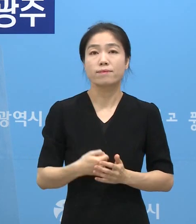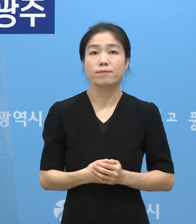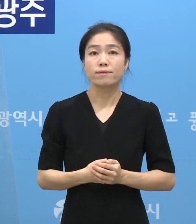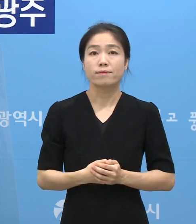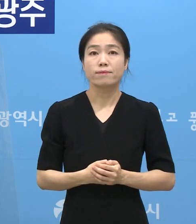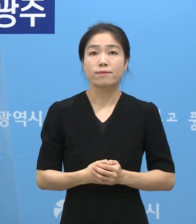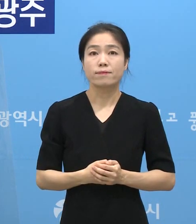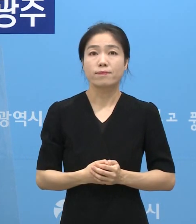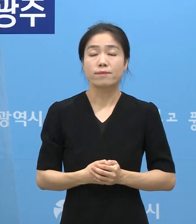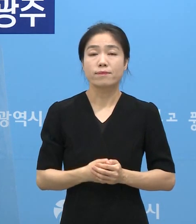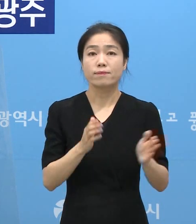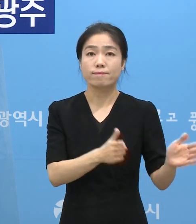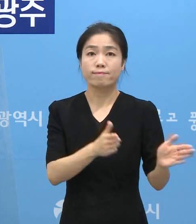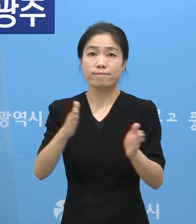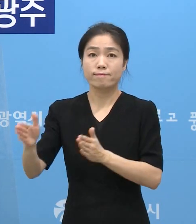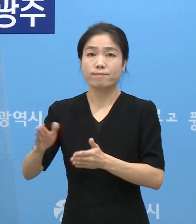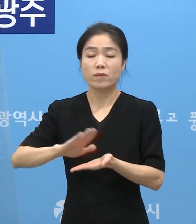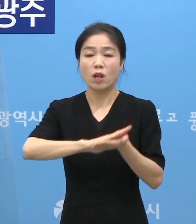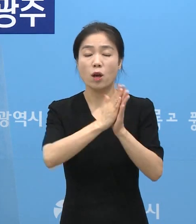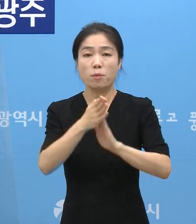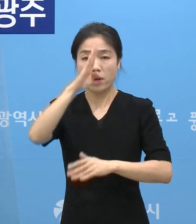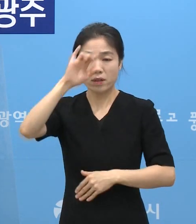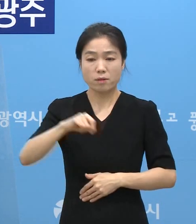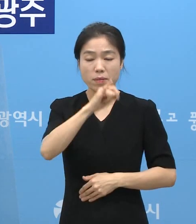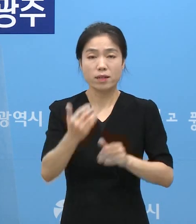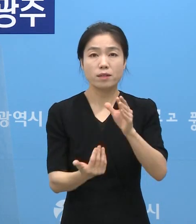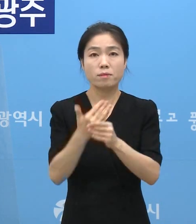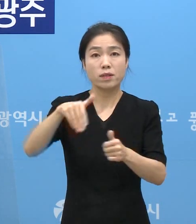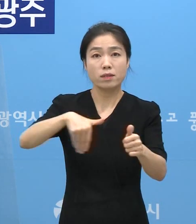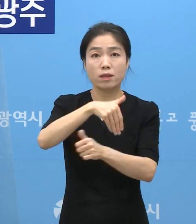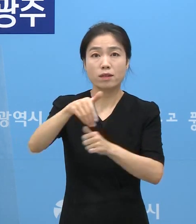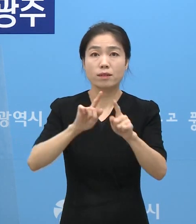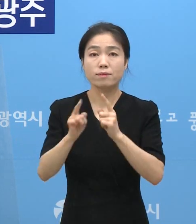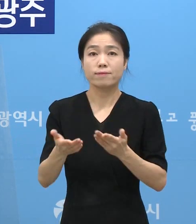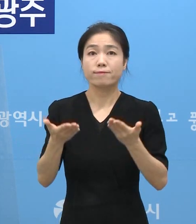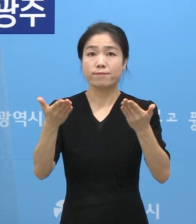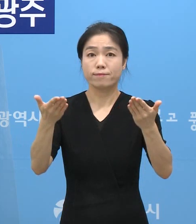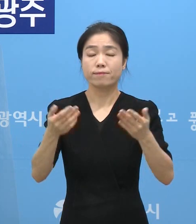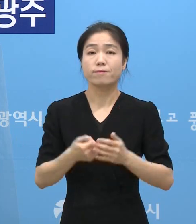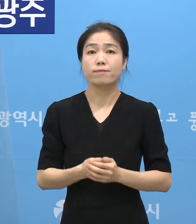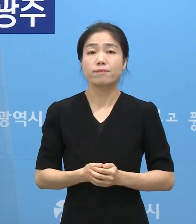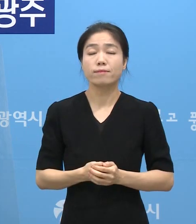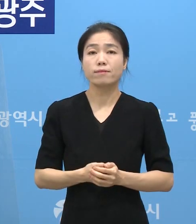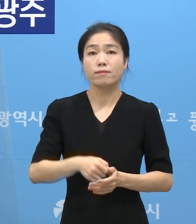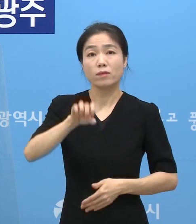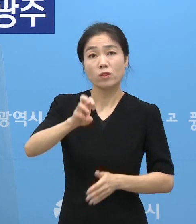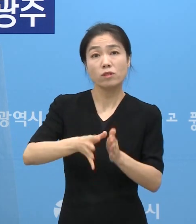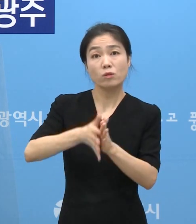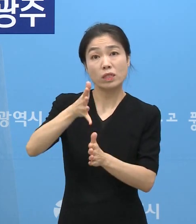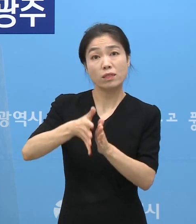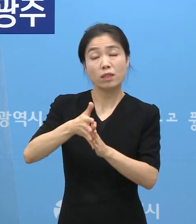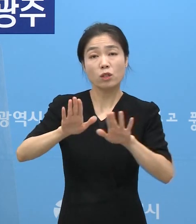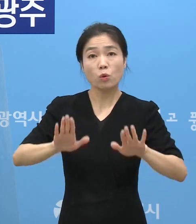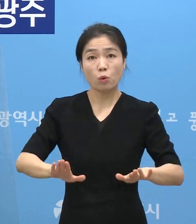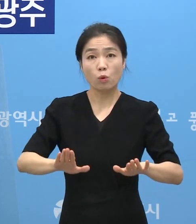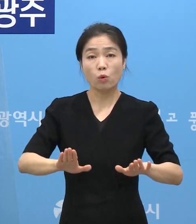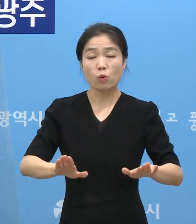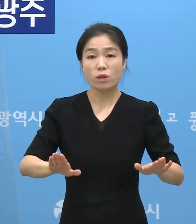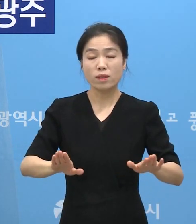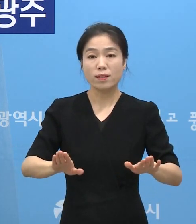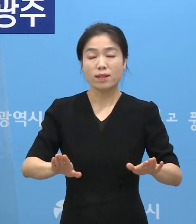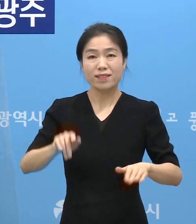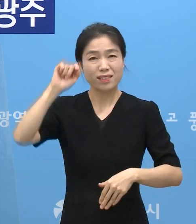다음은 변이 바이러스 발생 현황을 말씀드리겠습니다. 우리 시는 오늘 0시 기준